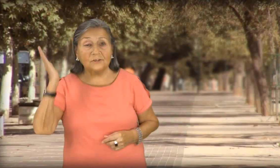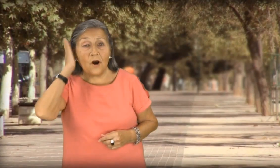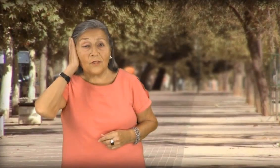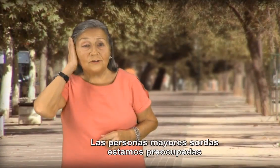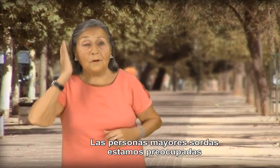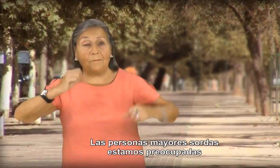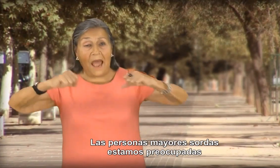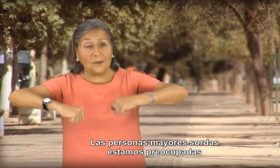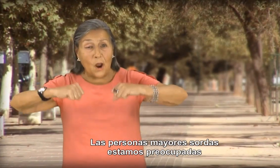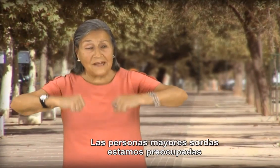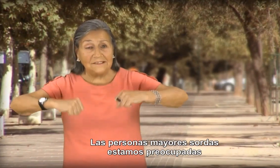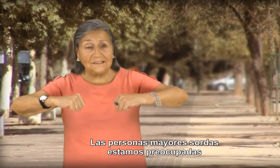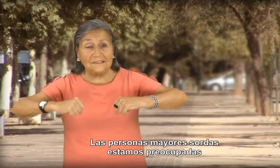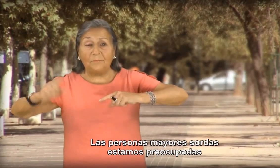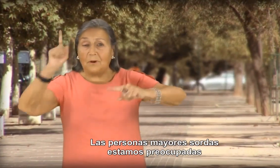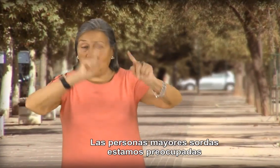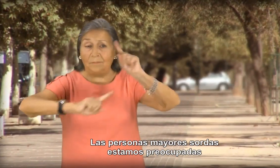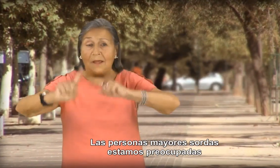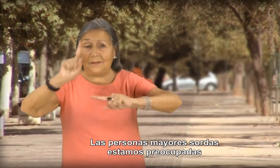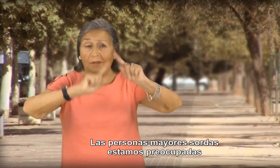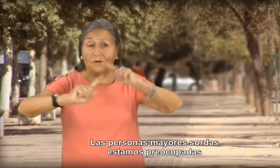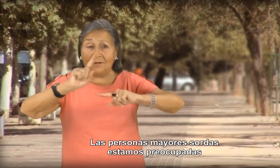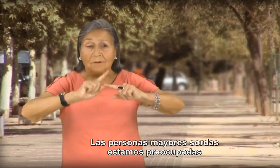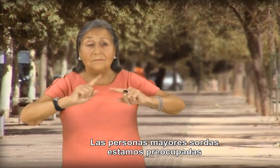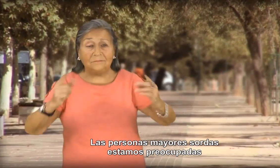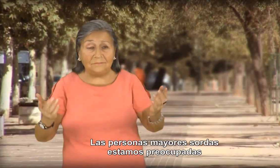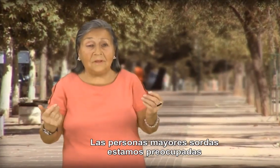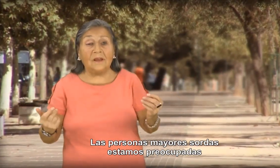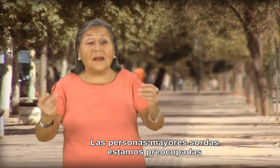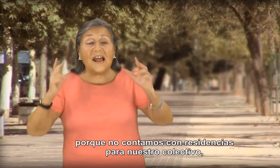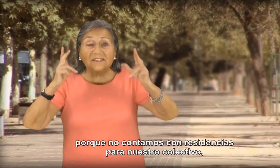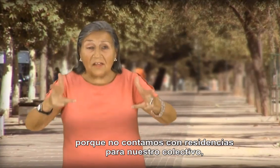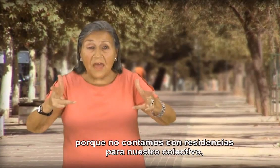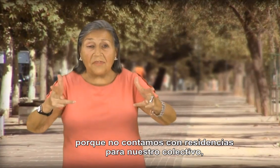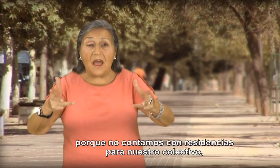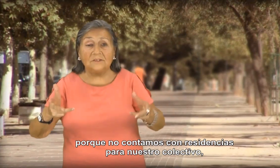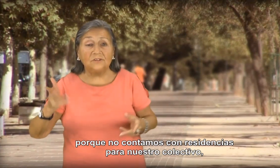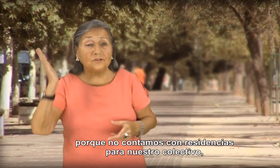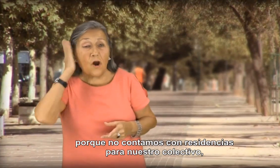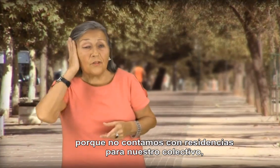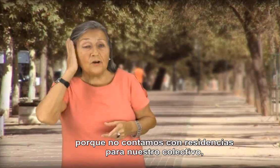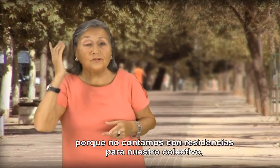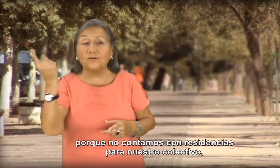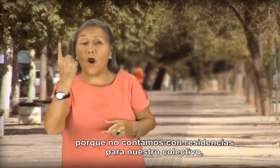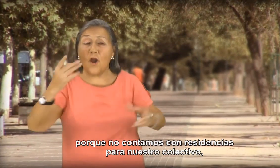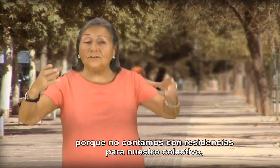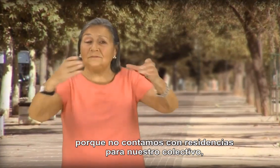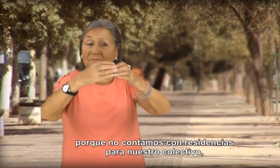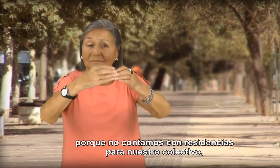Las personas mayores sordas estamos preocupadas porque no contamos con residencias para nuestro colectivo.